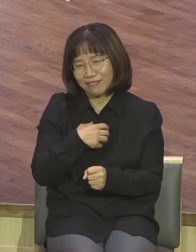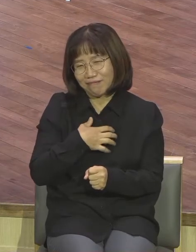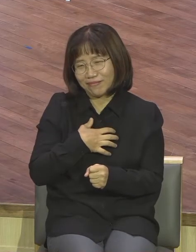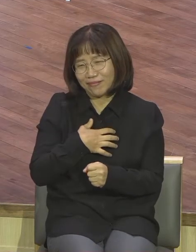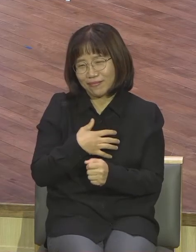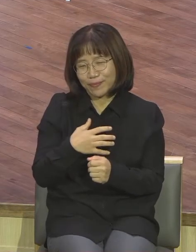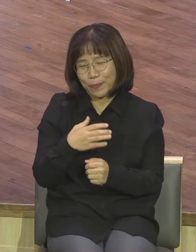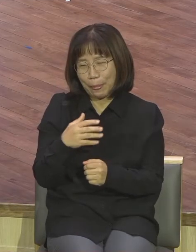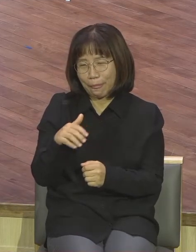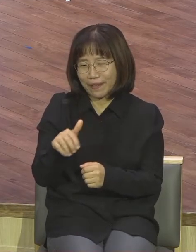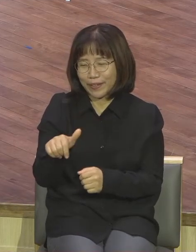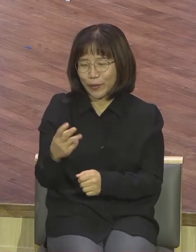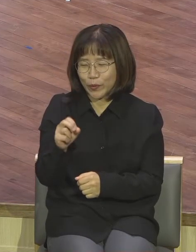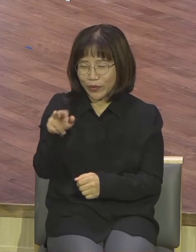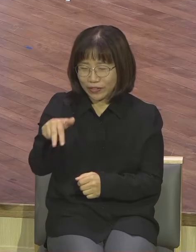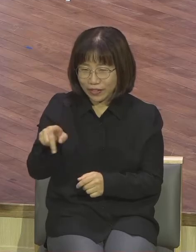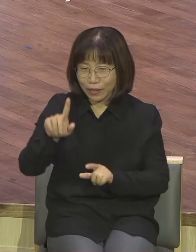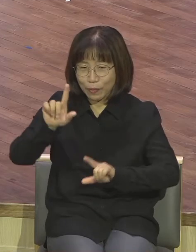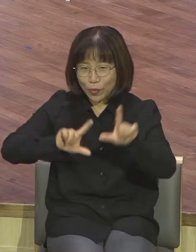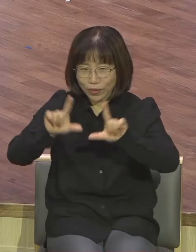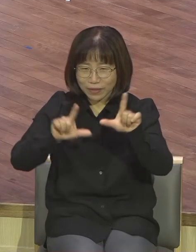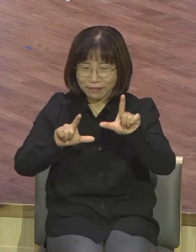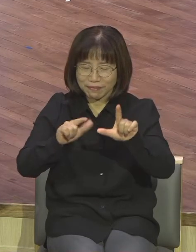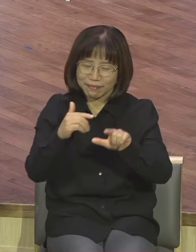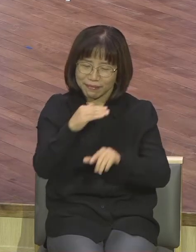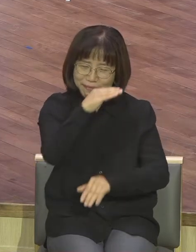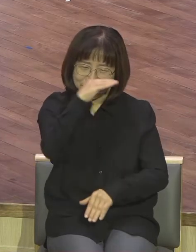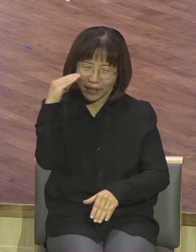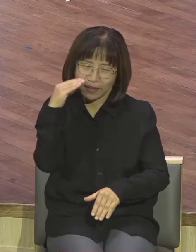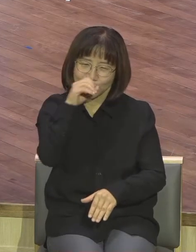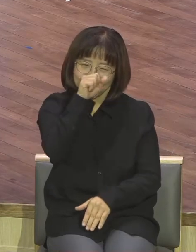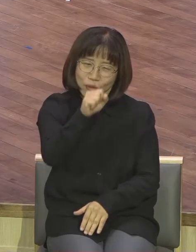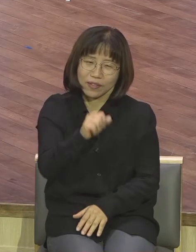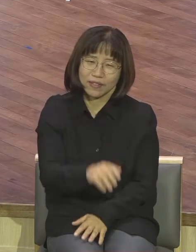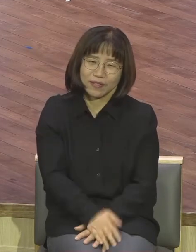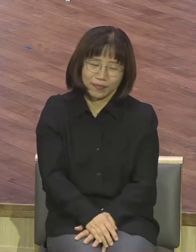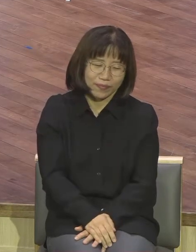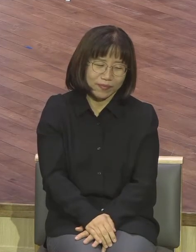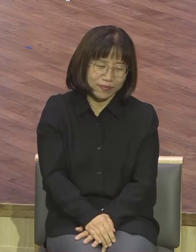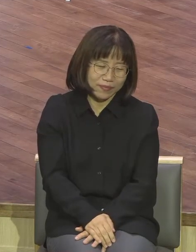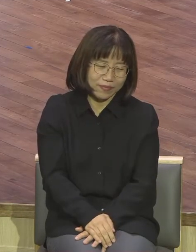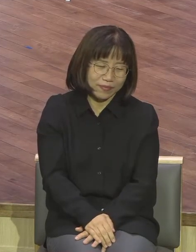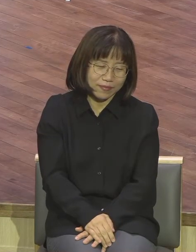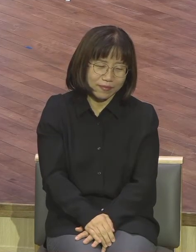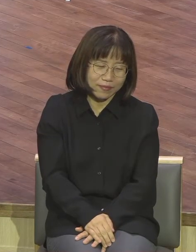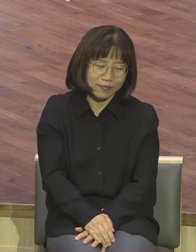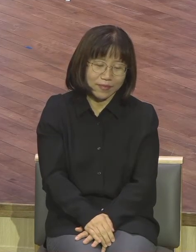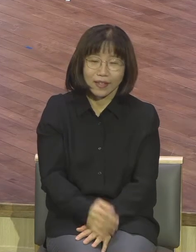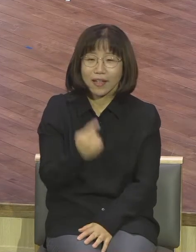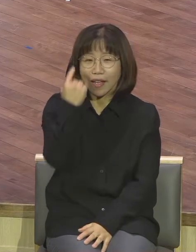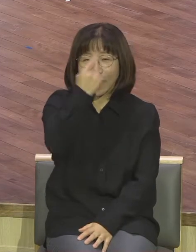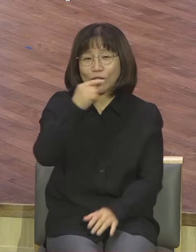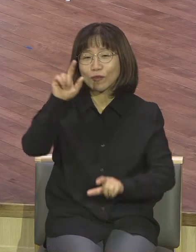교자답게 다 갖추고 제대로 딱 준비했어 또 표정도 생동감 있게